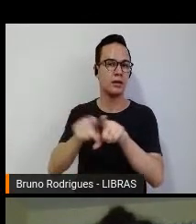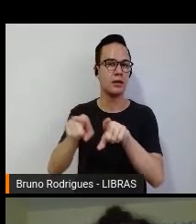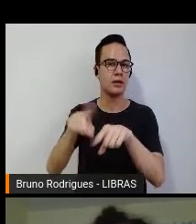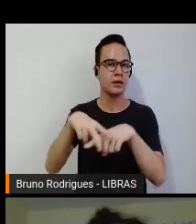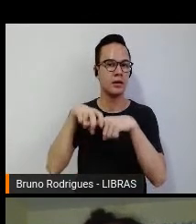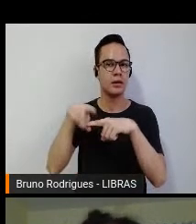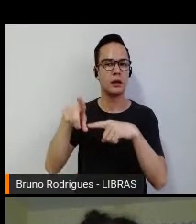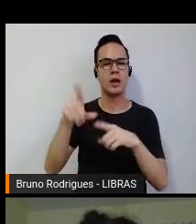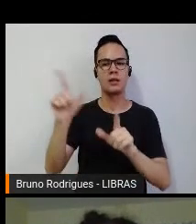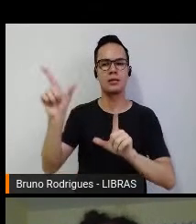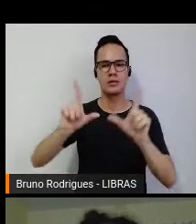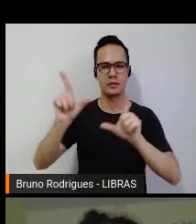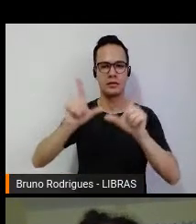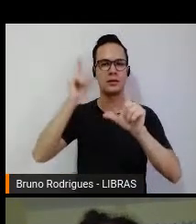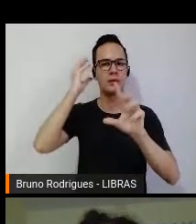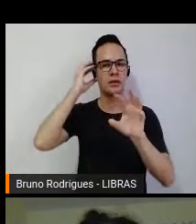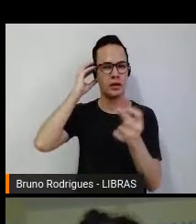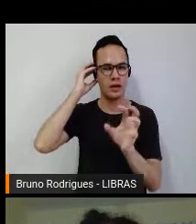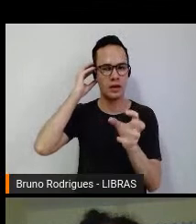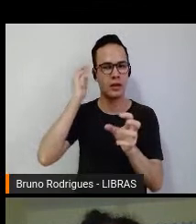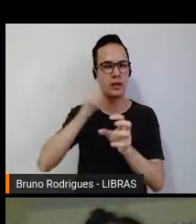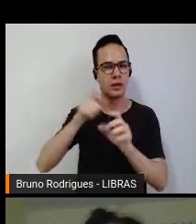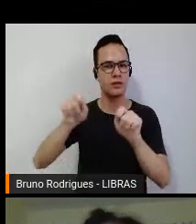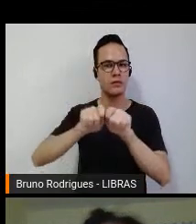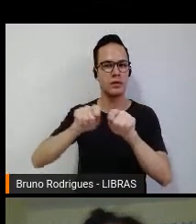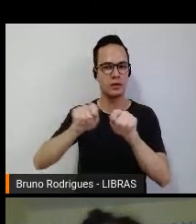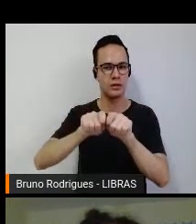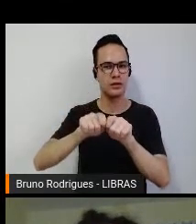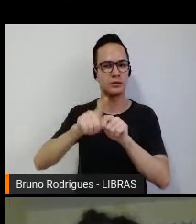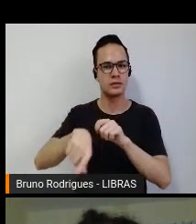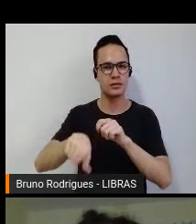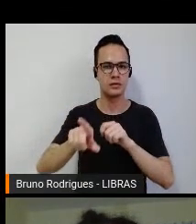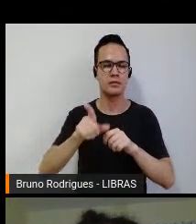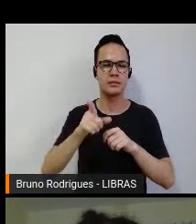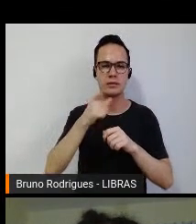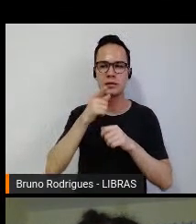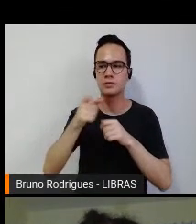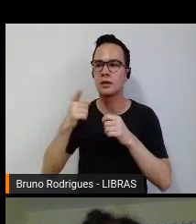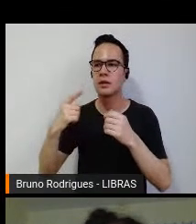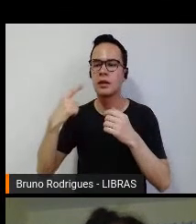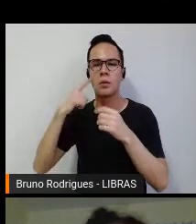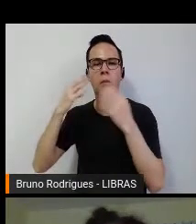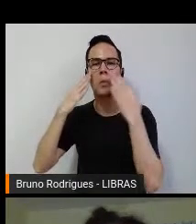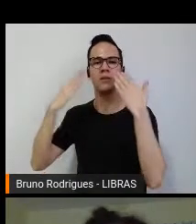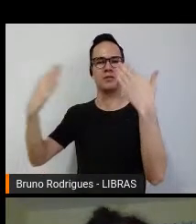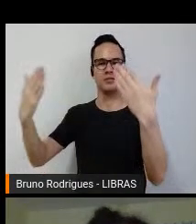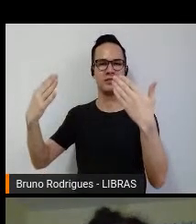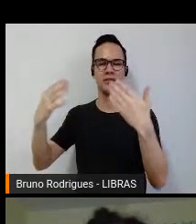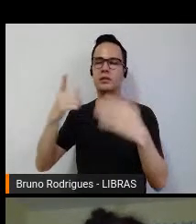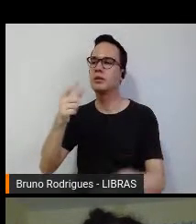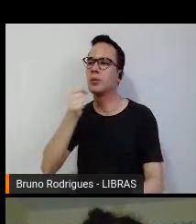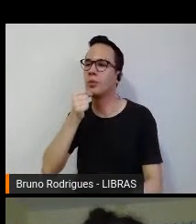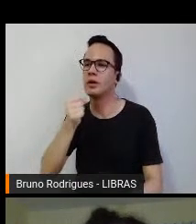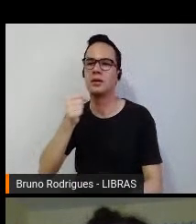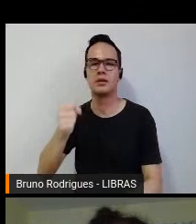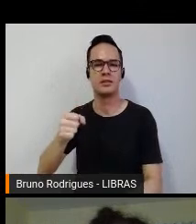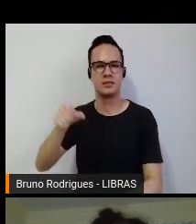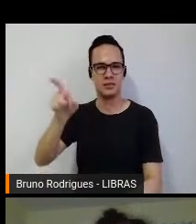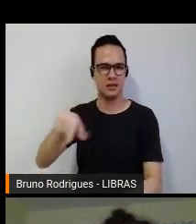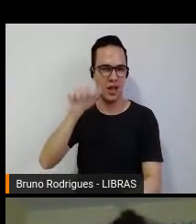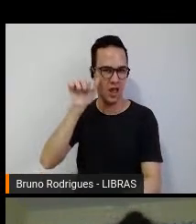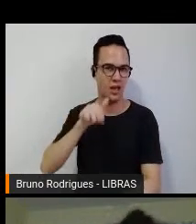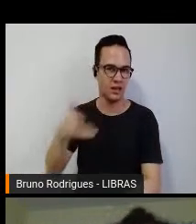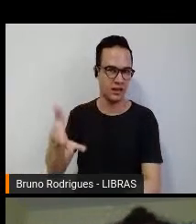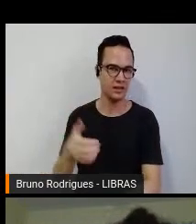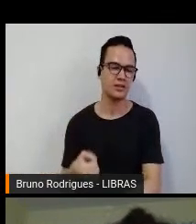Itapuã e a Rádio Sociedade faziam transmissões dessas partidas, faziam entrevistas com as meninas nessa época,